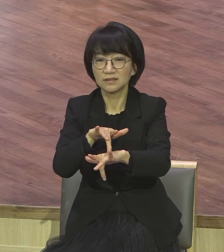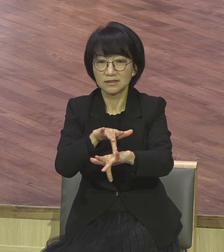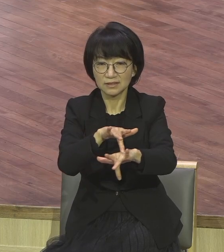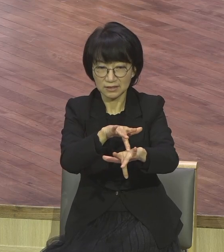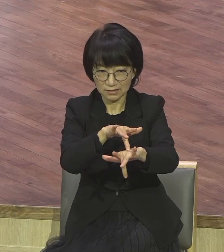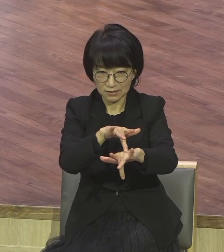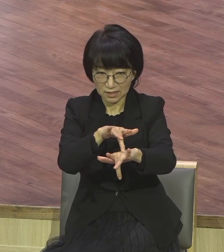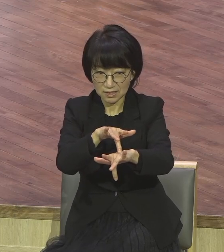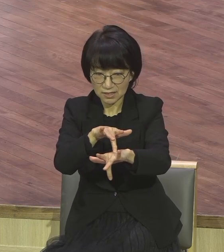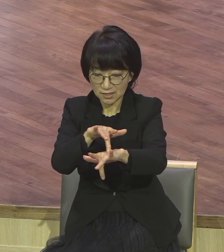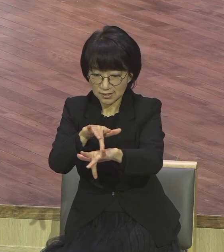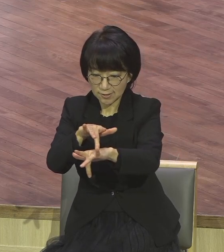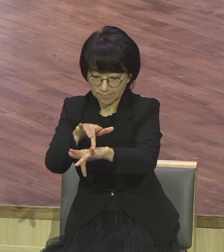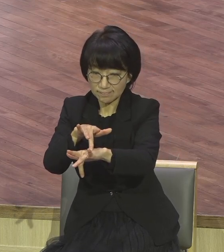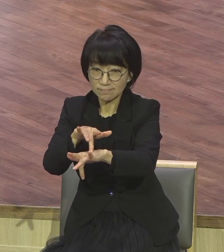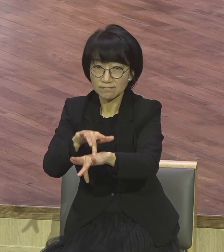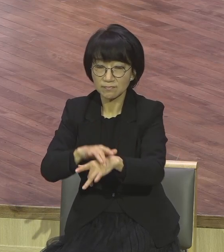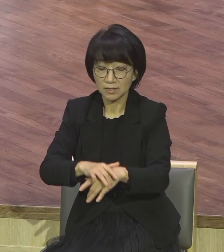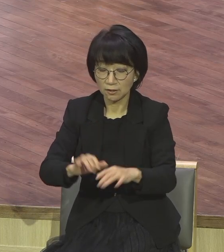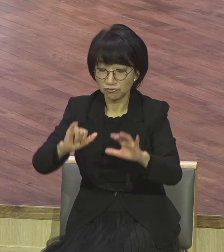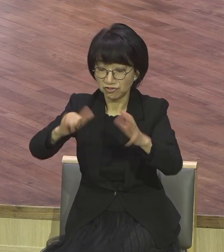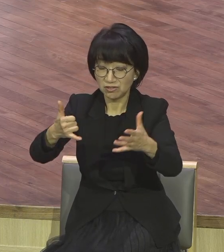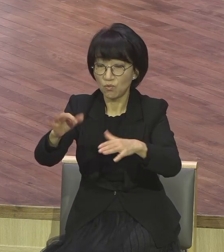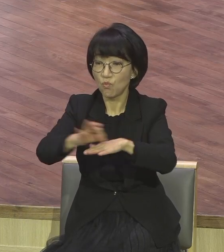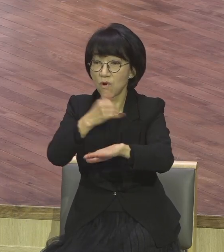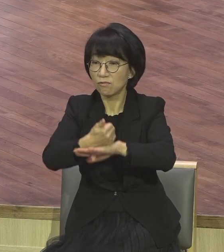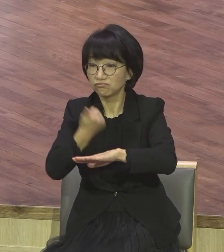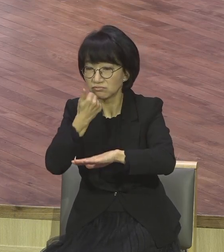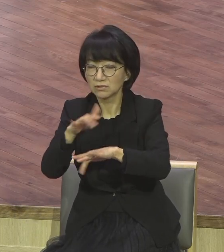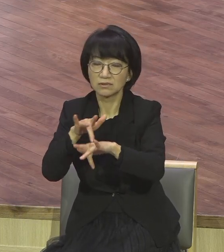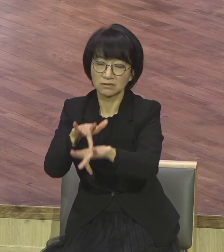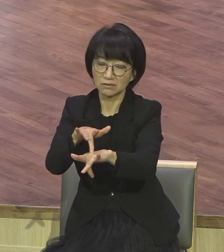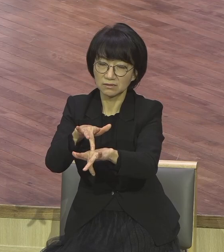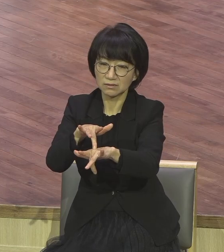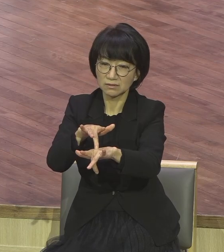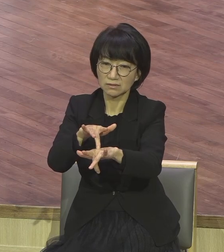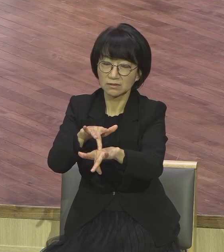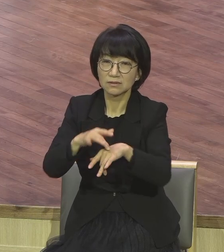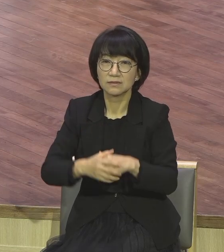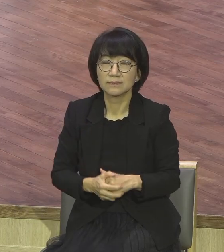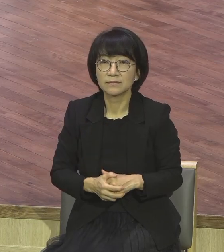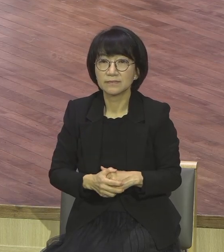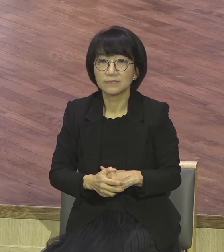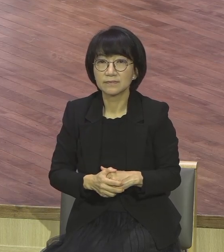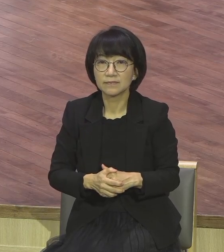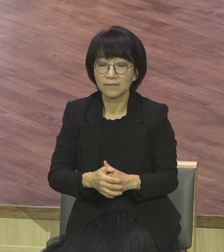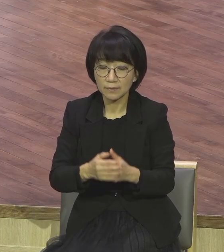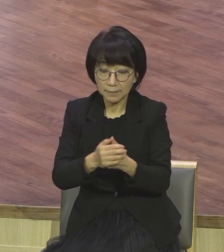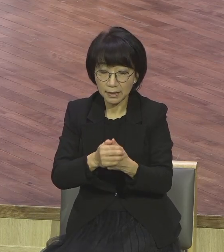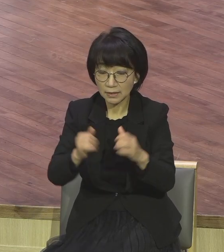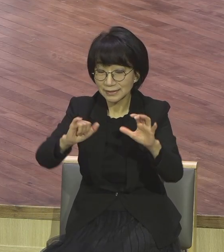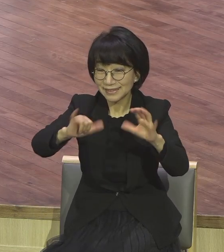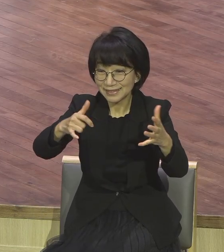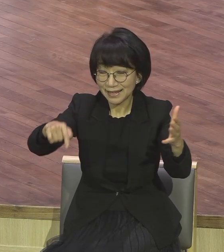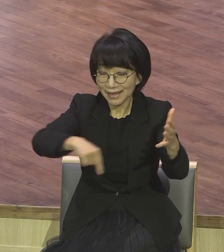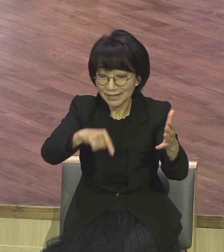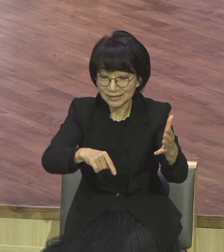세상은 세상 왕이 사단이에요. 그래서 이 세상은 예수 믿는다라는 이유 하나만으로